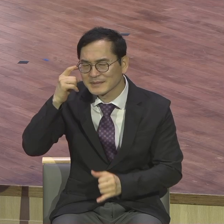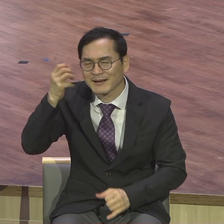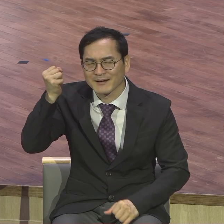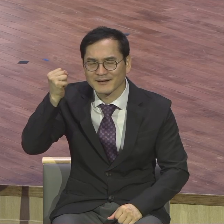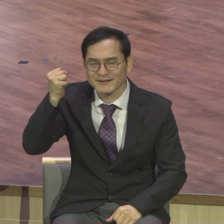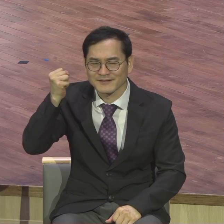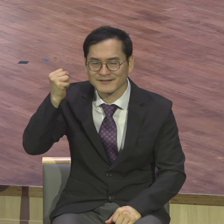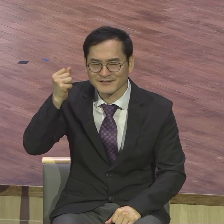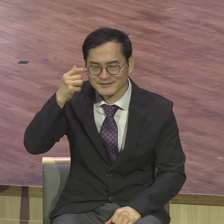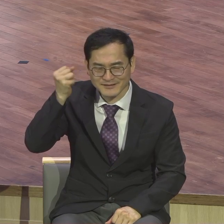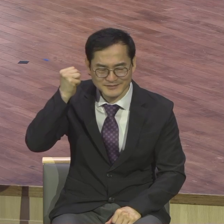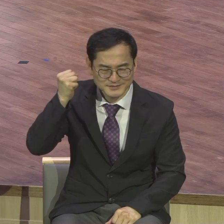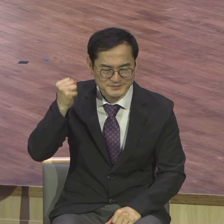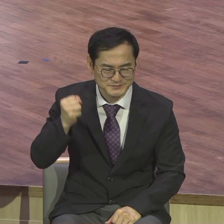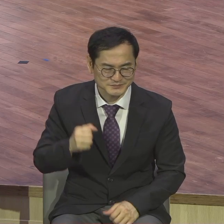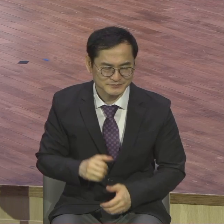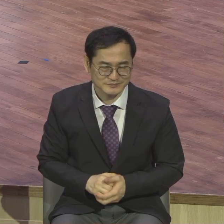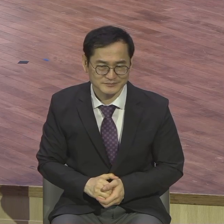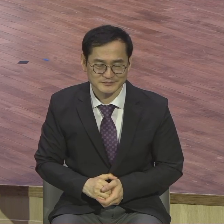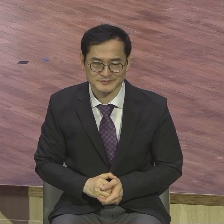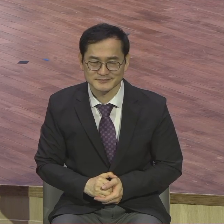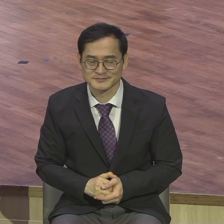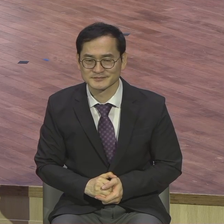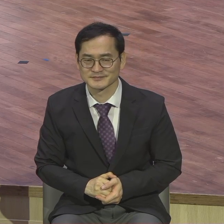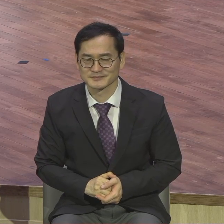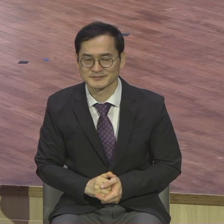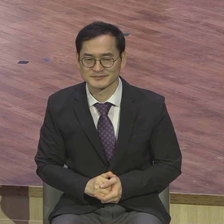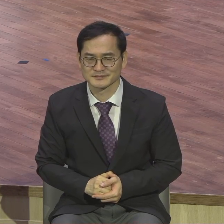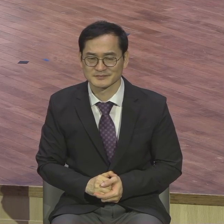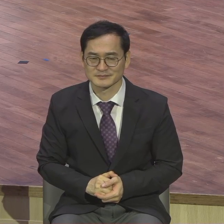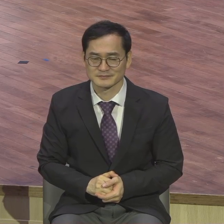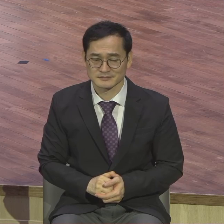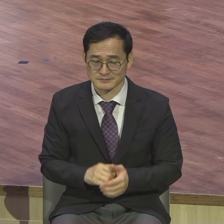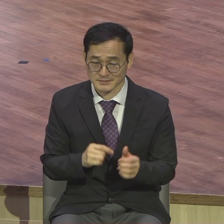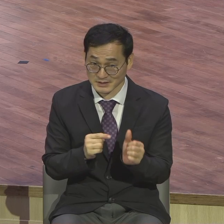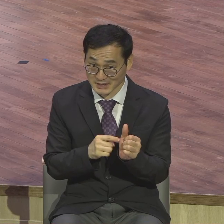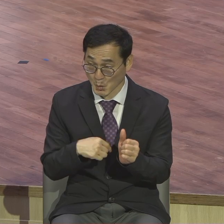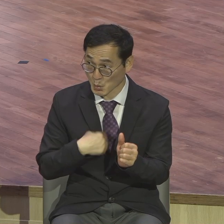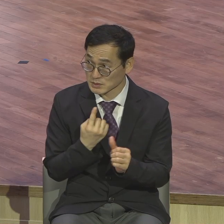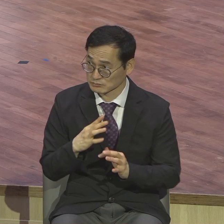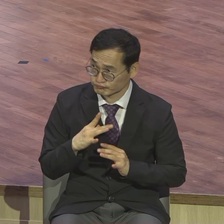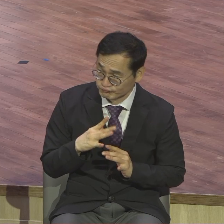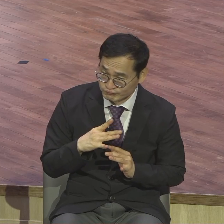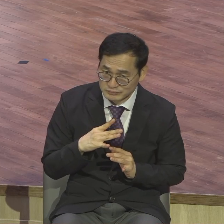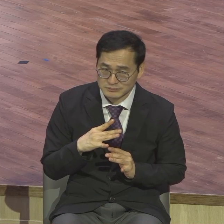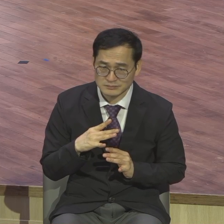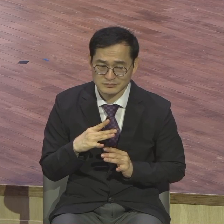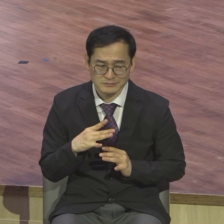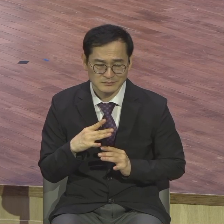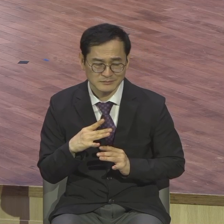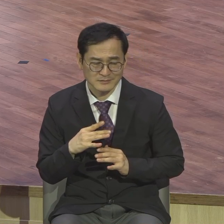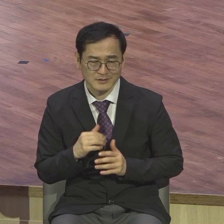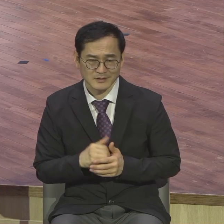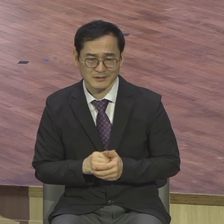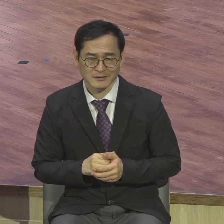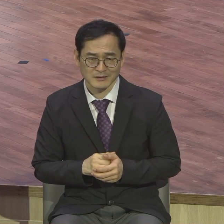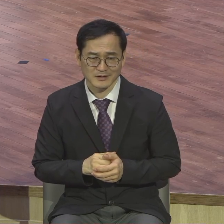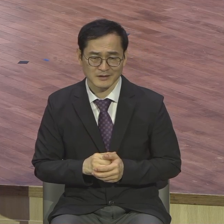언제 두렵게 했습니까 스스로 두러운 거요 주인이 스스로 두렵다니 주인이 사랑이